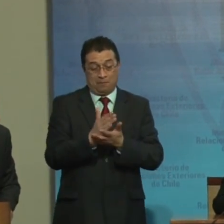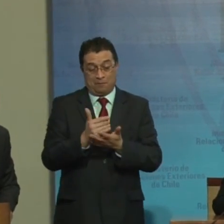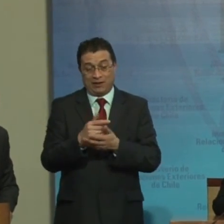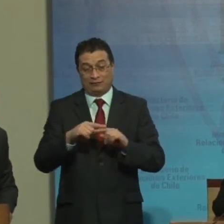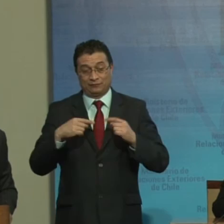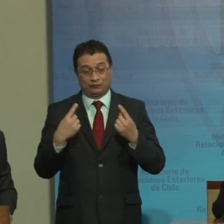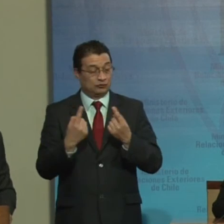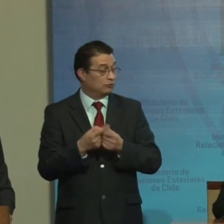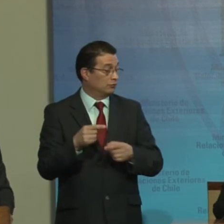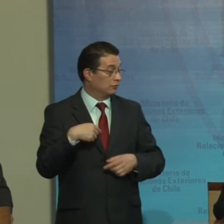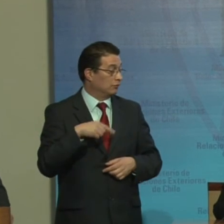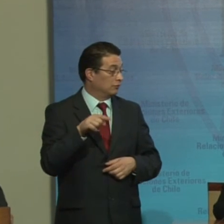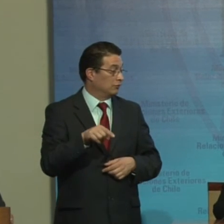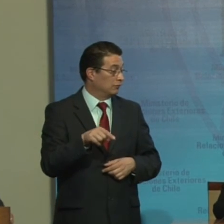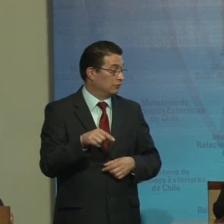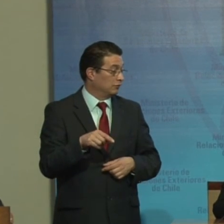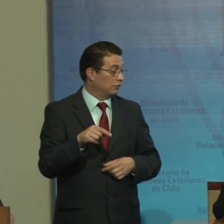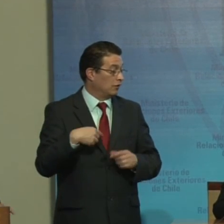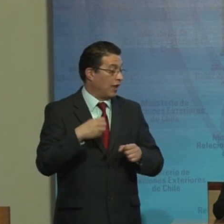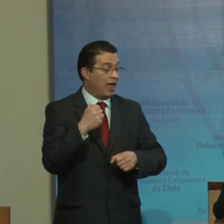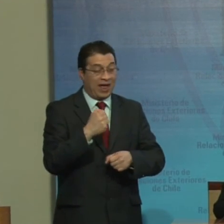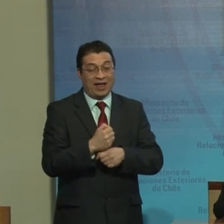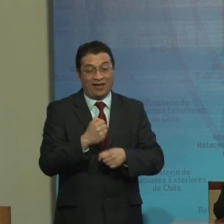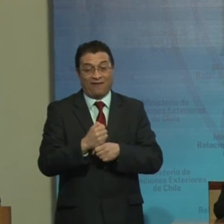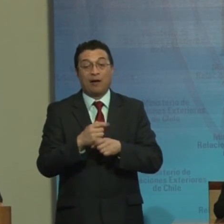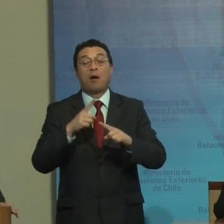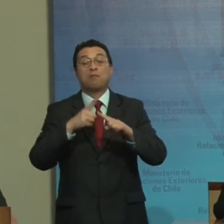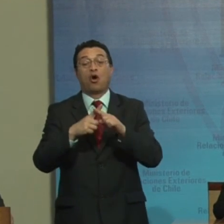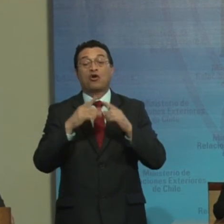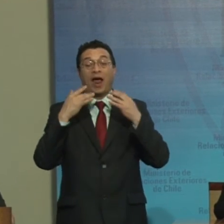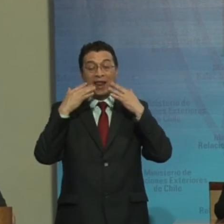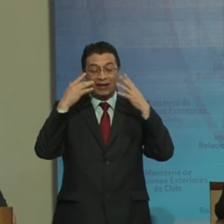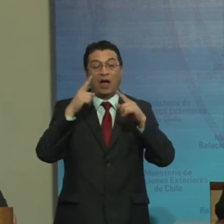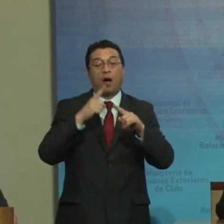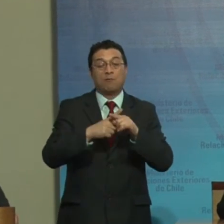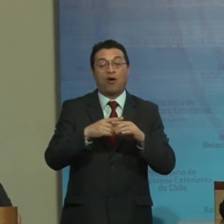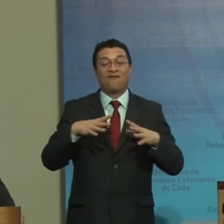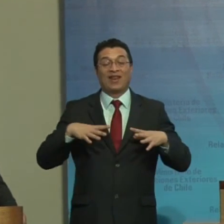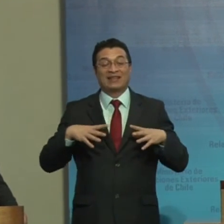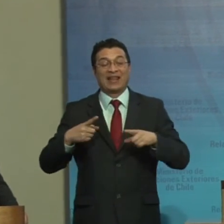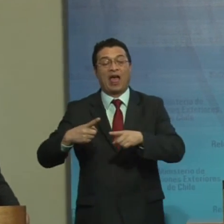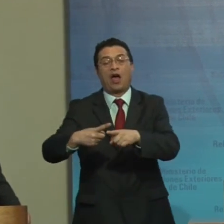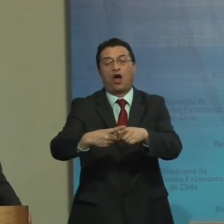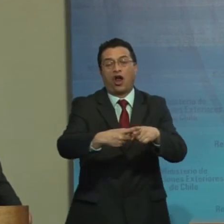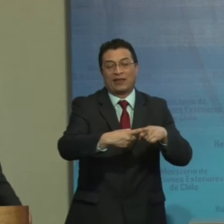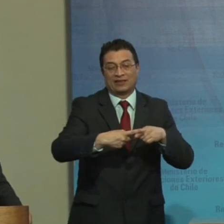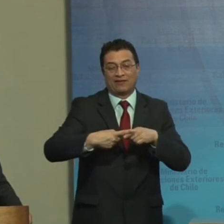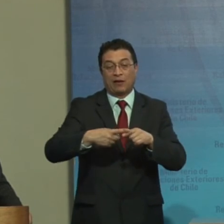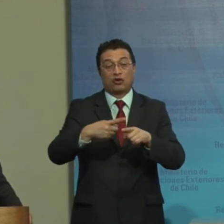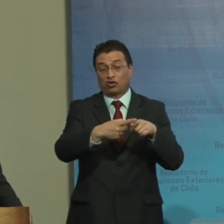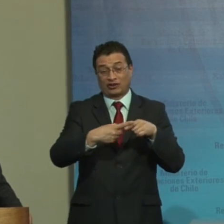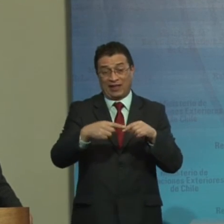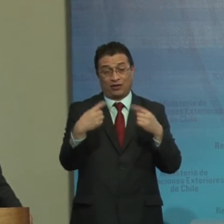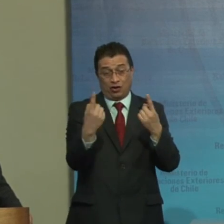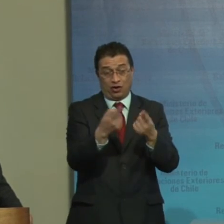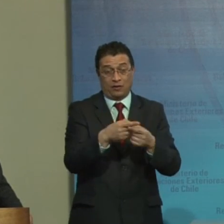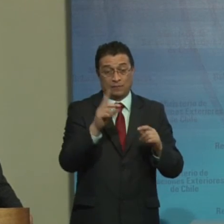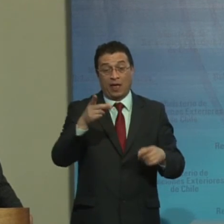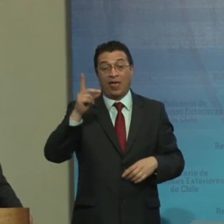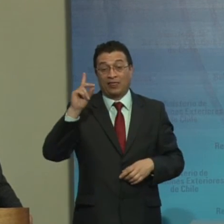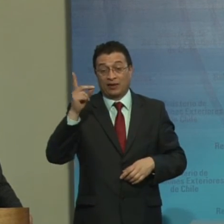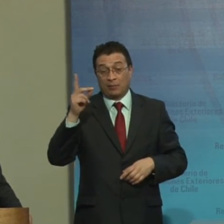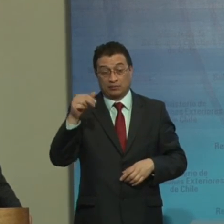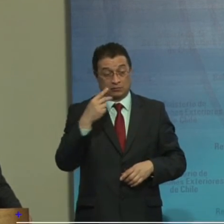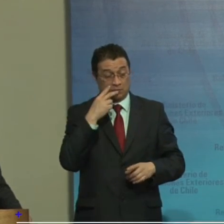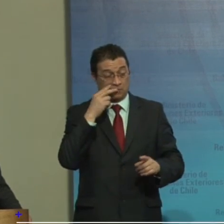Me refiero a Arconadis Trabajamos Por la alegría Por la felicidad Colectiva De la sociedad La discapacidad